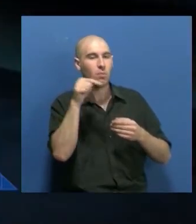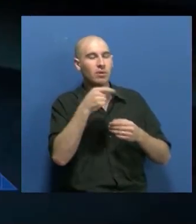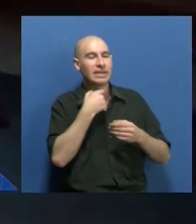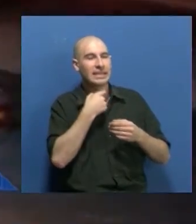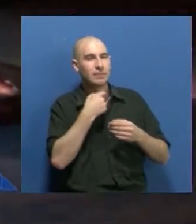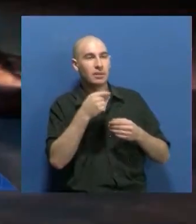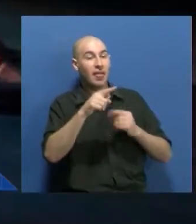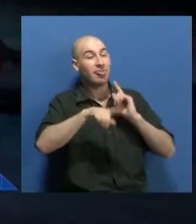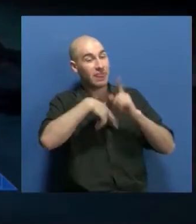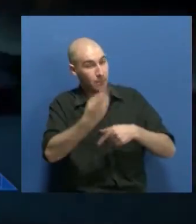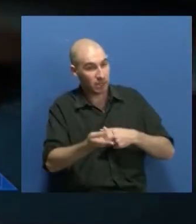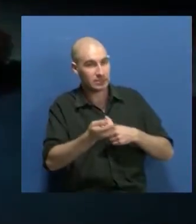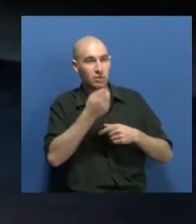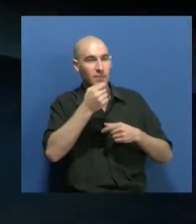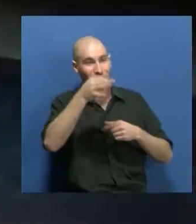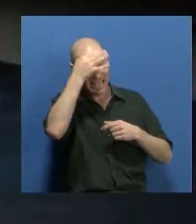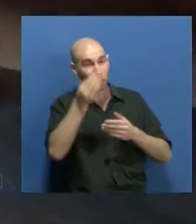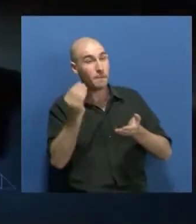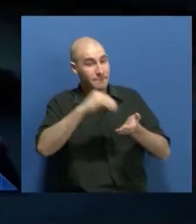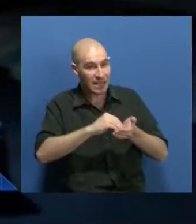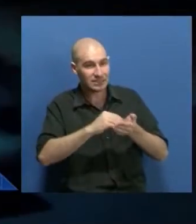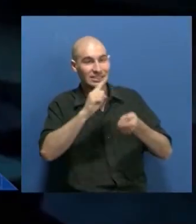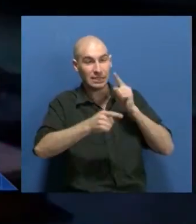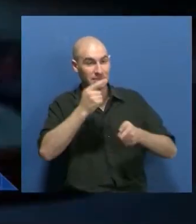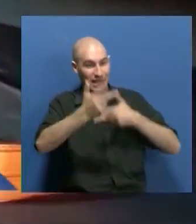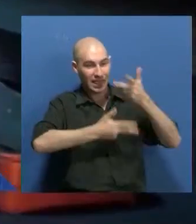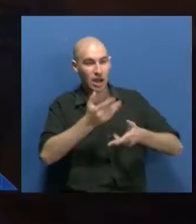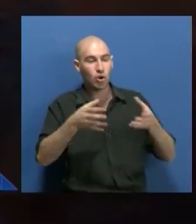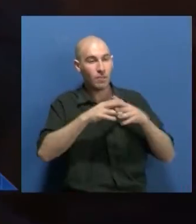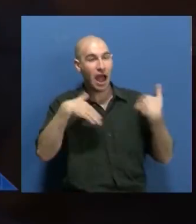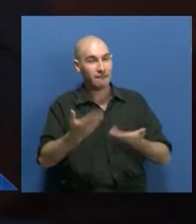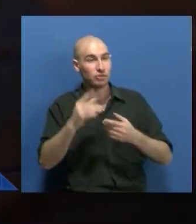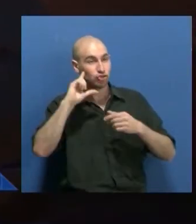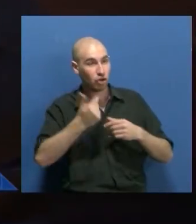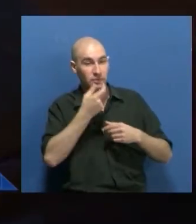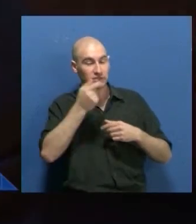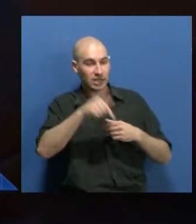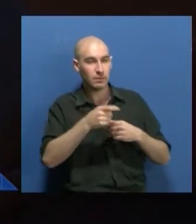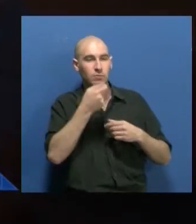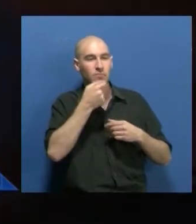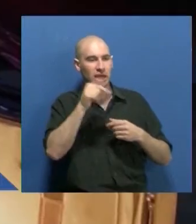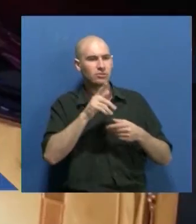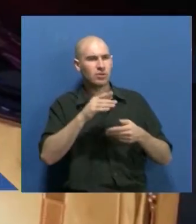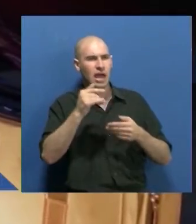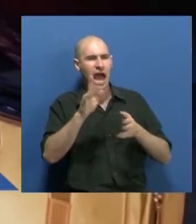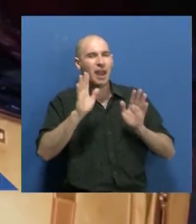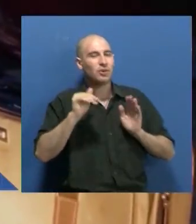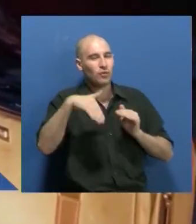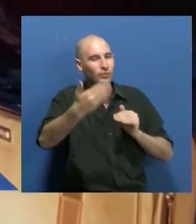luego más eventos artísticos sean interpretados para la comunidad sorda de la provincia de Mendoza, si esto se puede llegar a visibilizar más y que, por